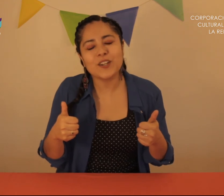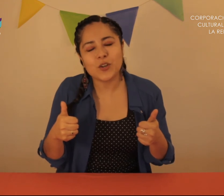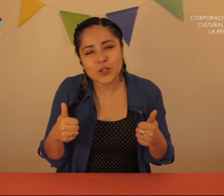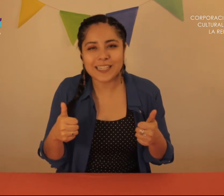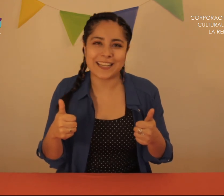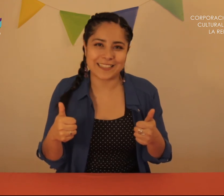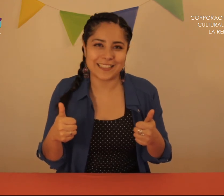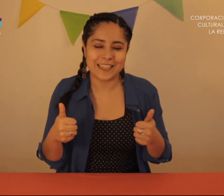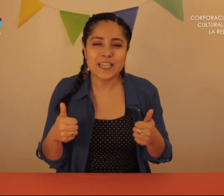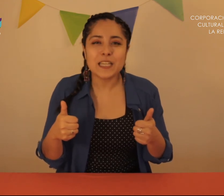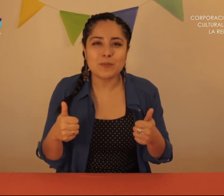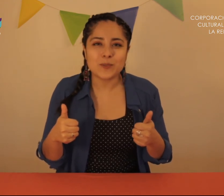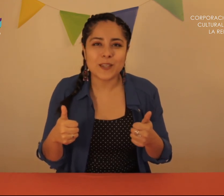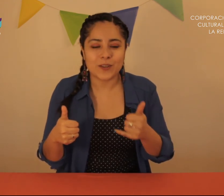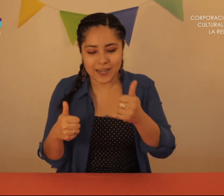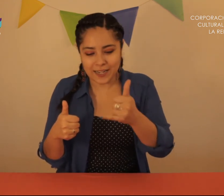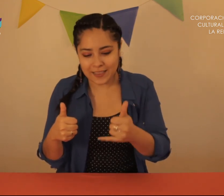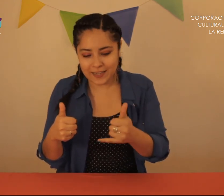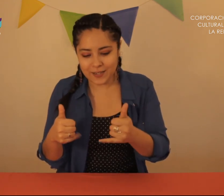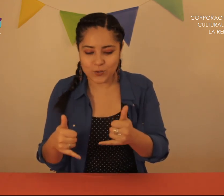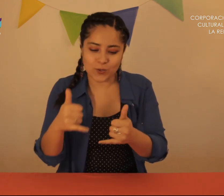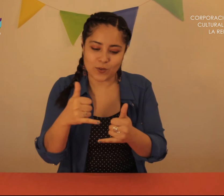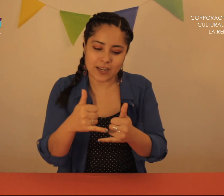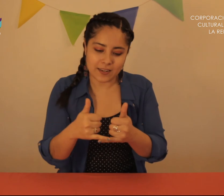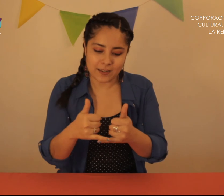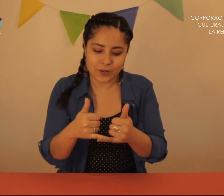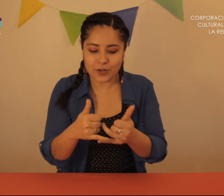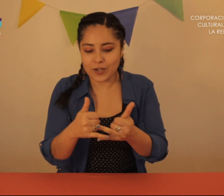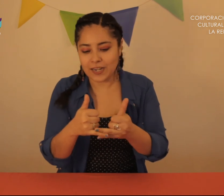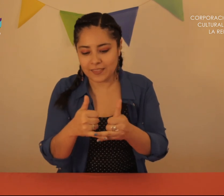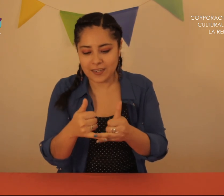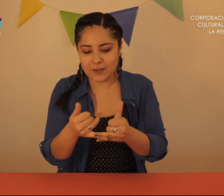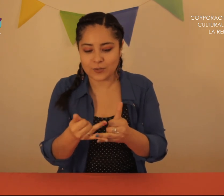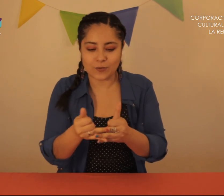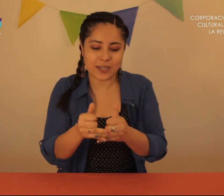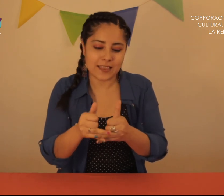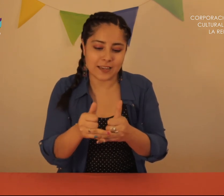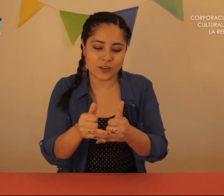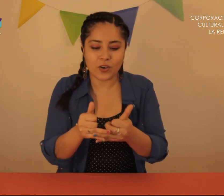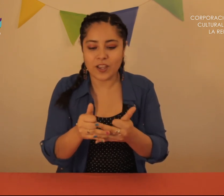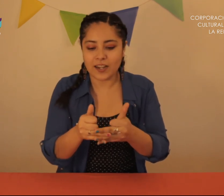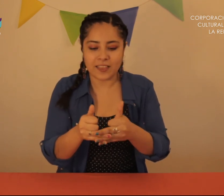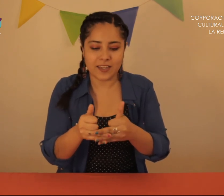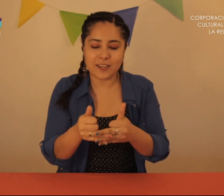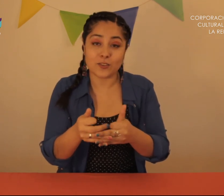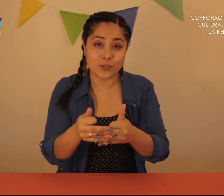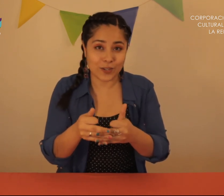Otra casa Y pusieron ladrillo Sobre ladrillo Ladrillo sobre ladrillo Ladrillo sobre